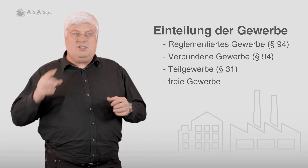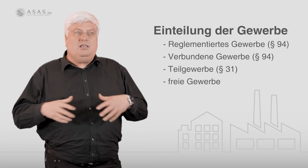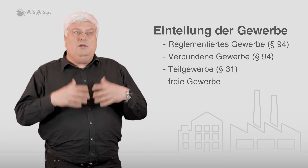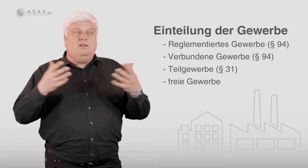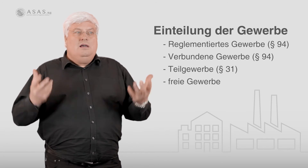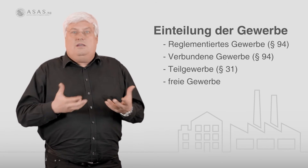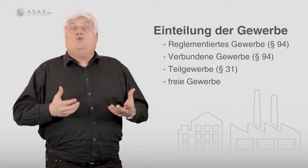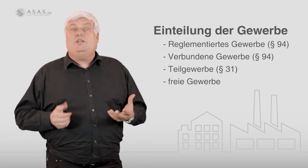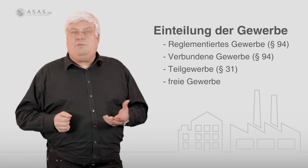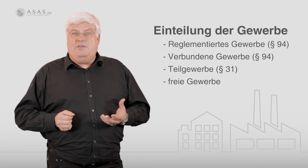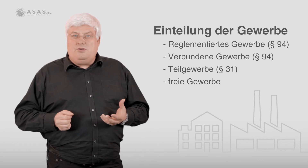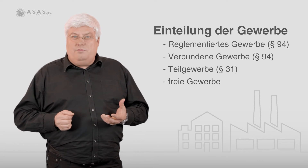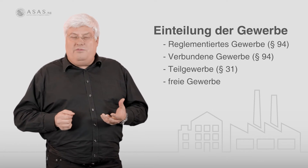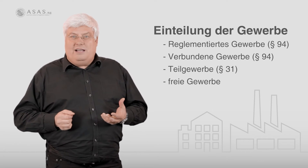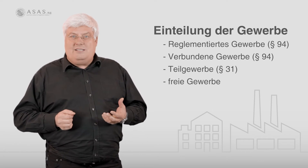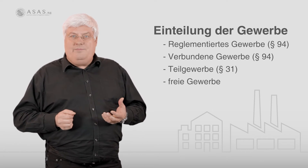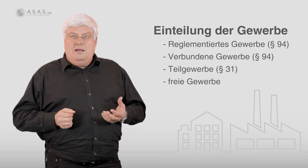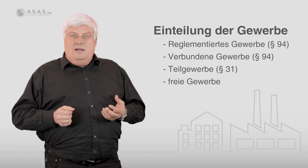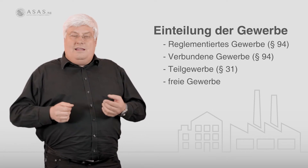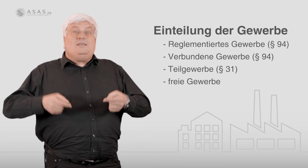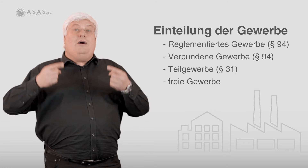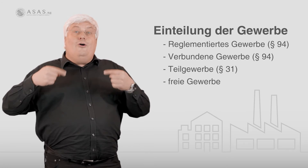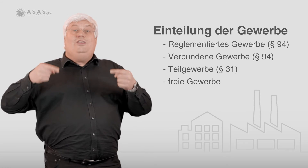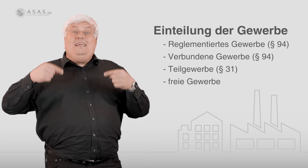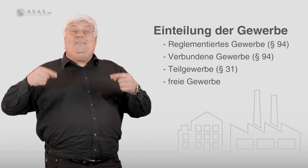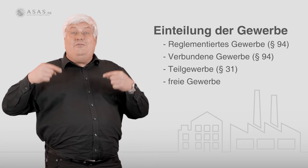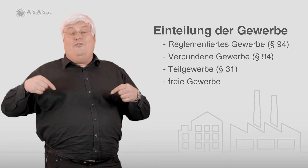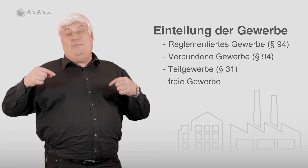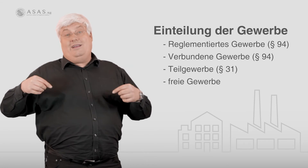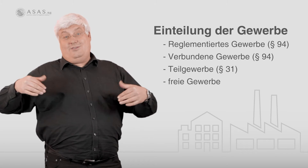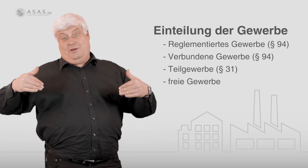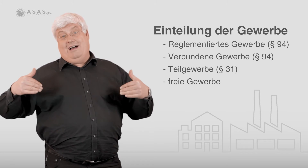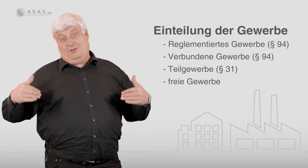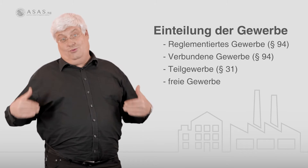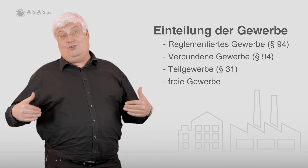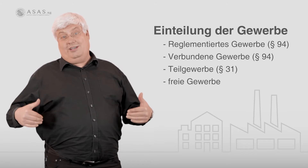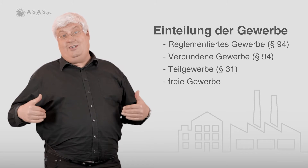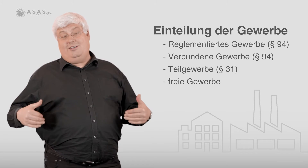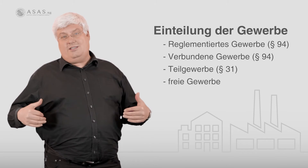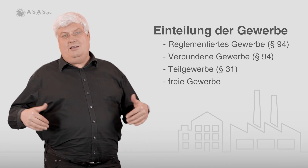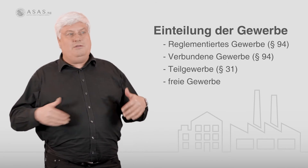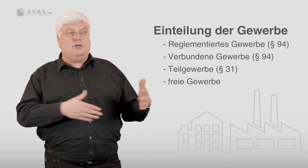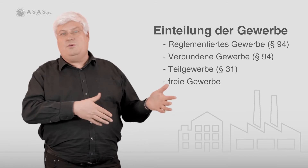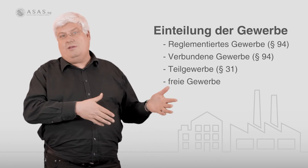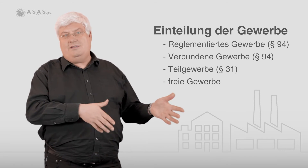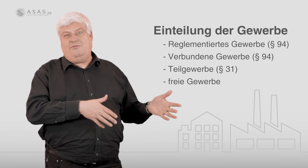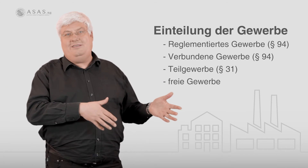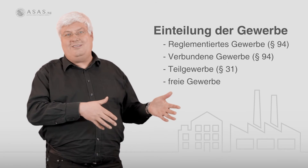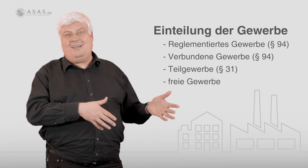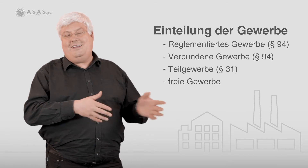sich mit Gesundheitsprävention befassen. Das aber auch nicht in Form eines Privatunterrichtes, wie beispielsweise der Fitnesstrainer,